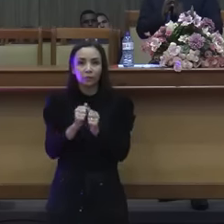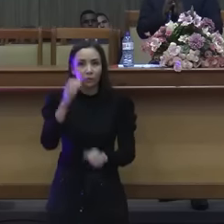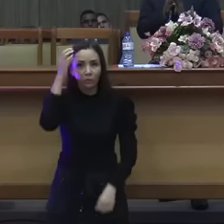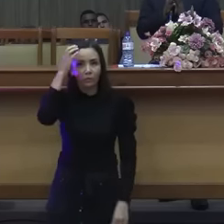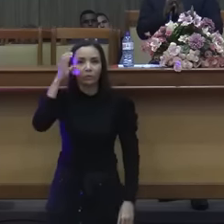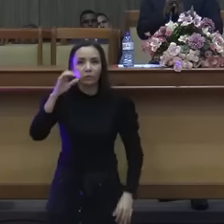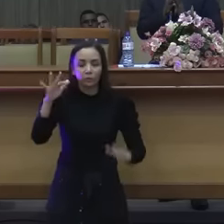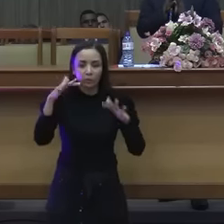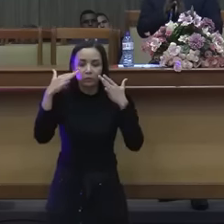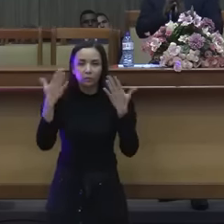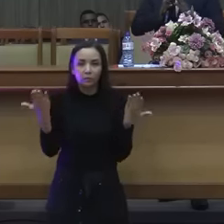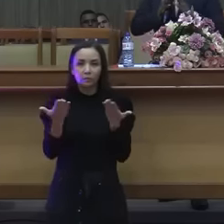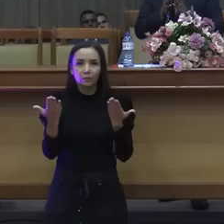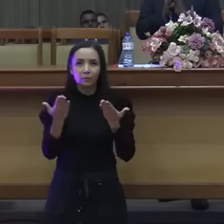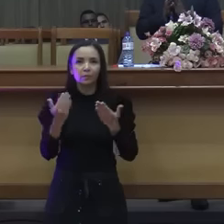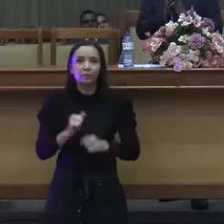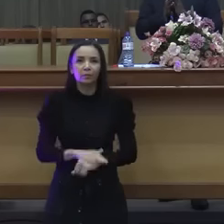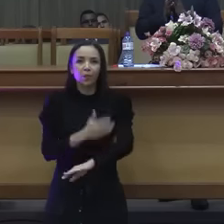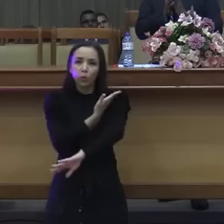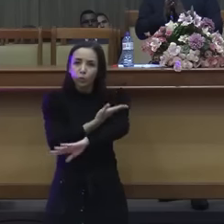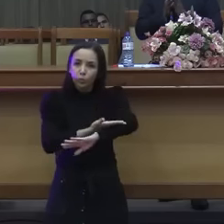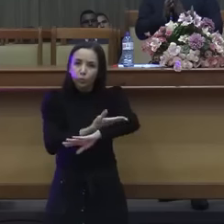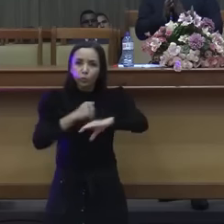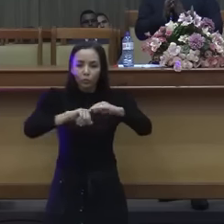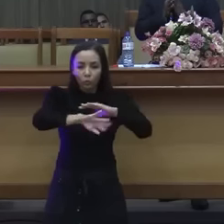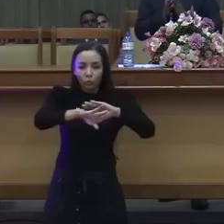Olha para mim aqui, costume é coisa boa,